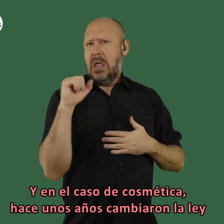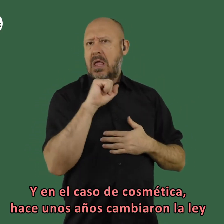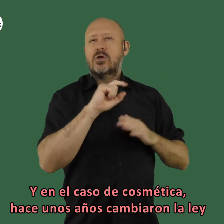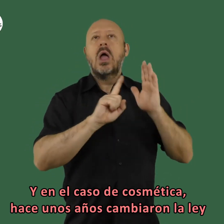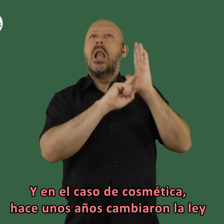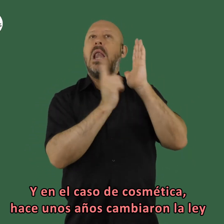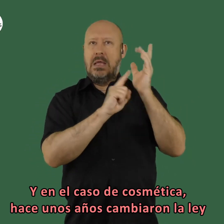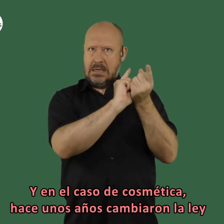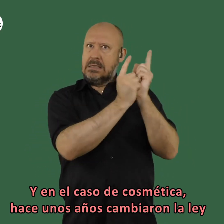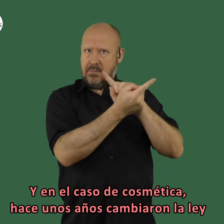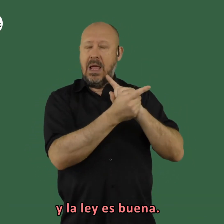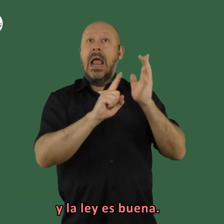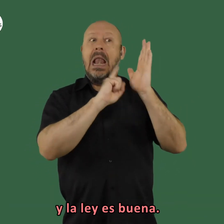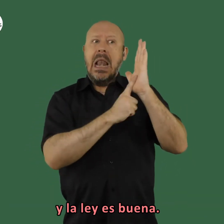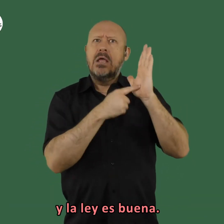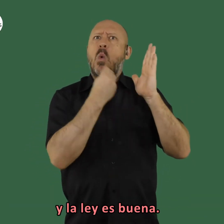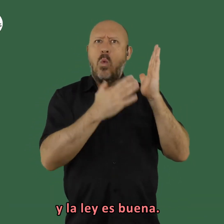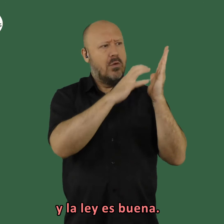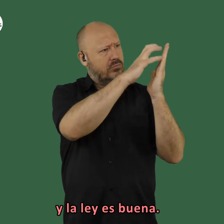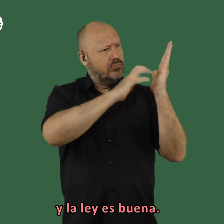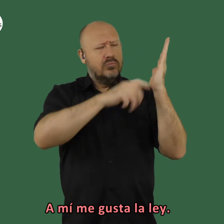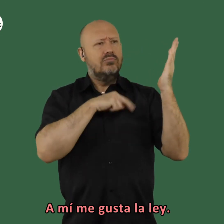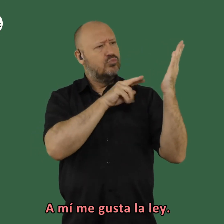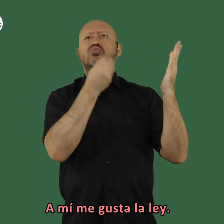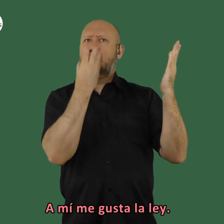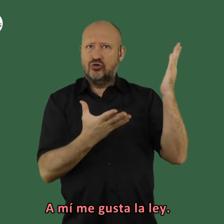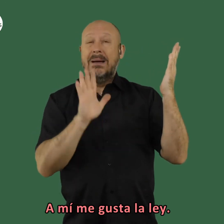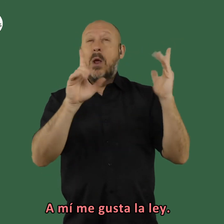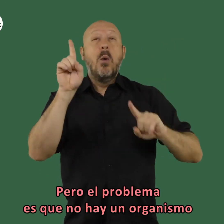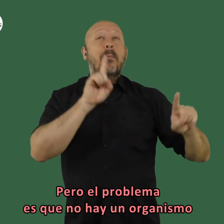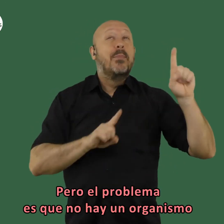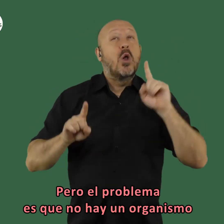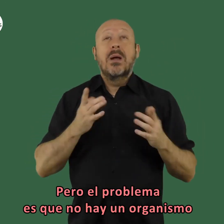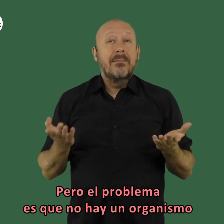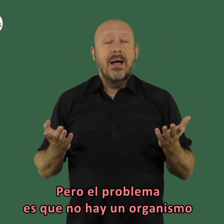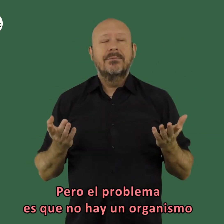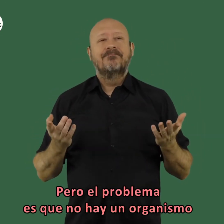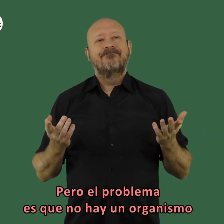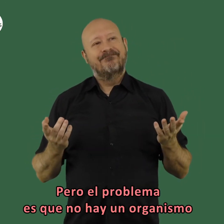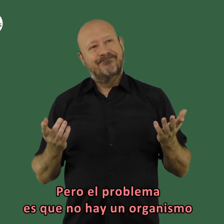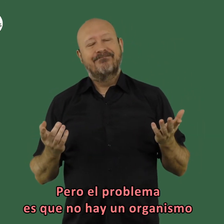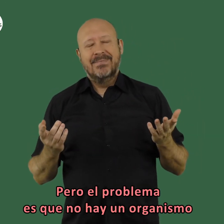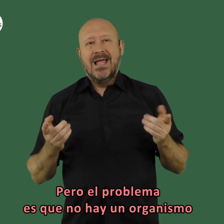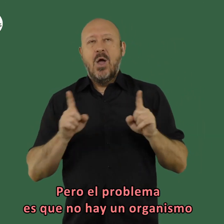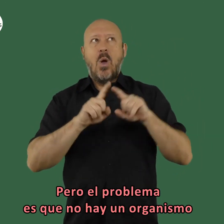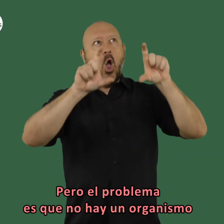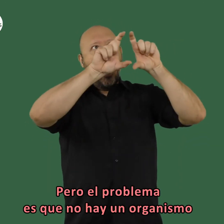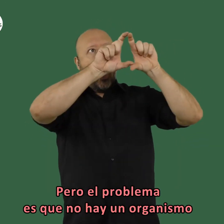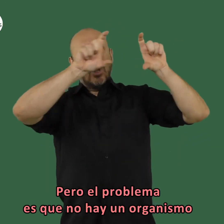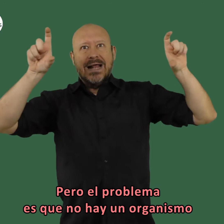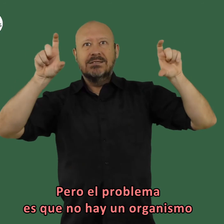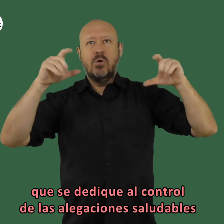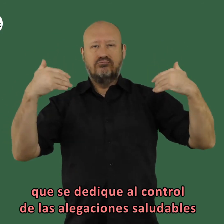unos años cambiaron la ley y la ley es buena a mí me gusta la ley pero el problema es que no hay